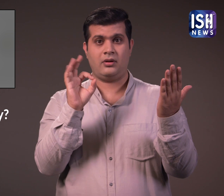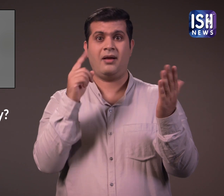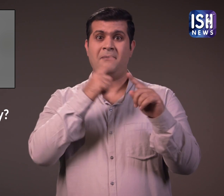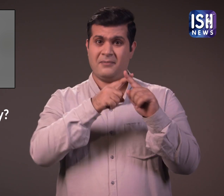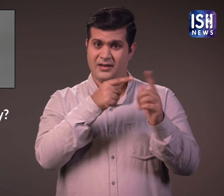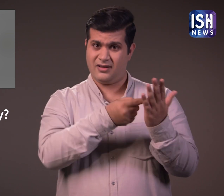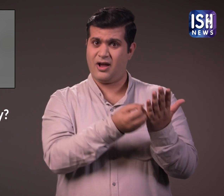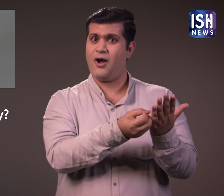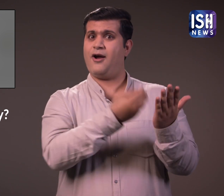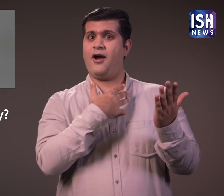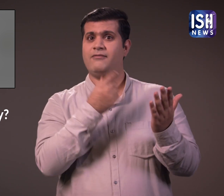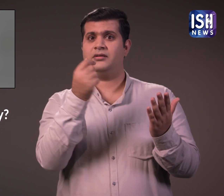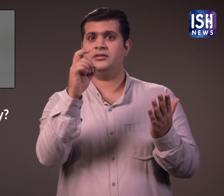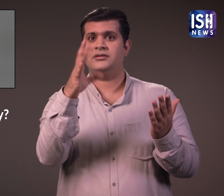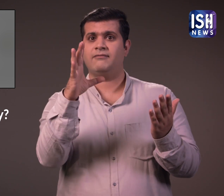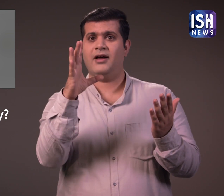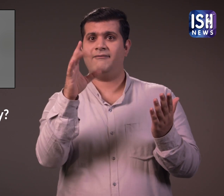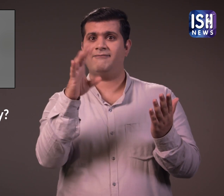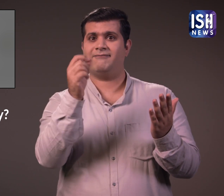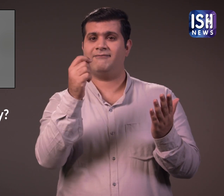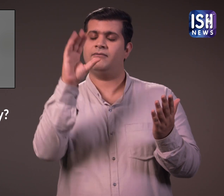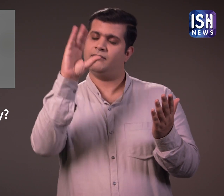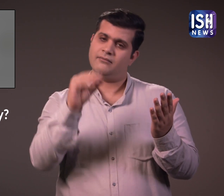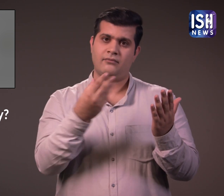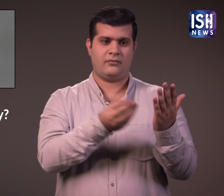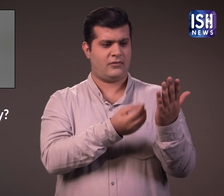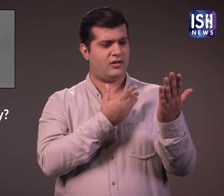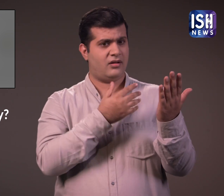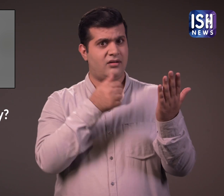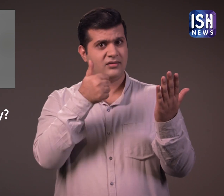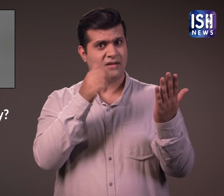offer लागू करने की बाद कुल बिल 690 रुपे आया।